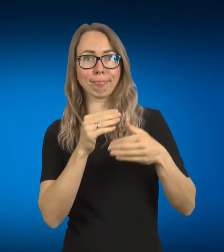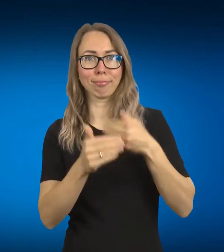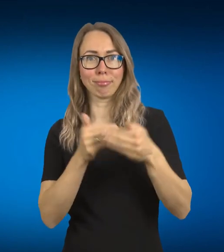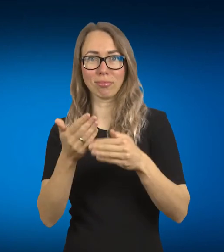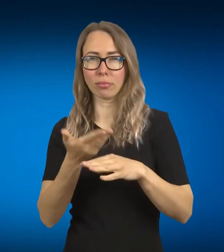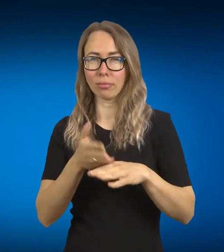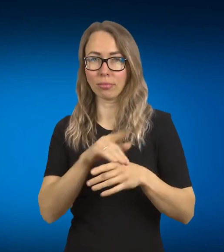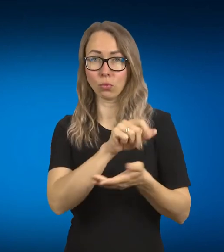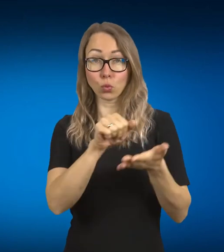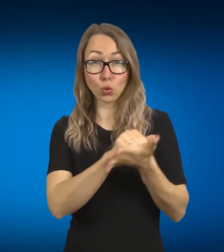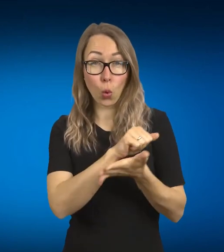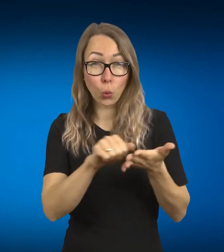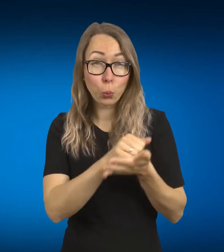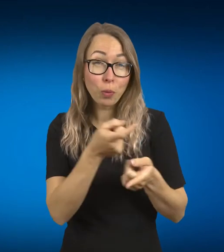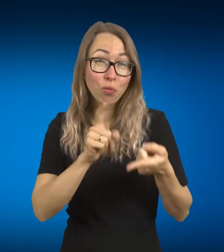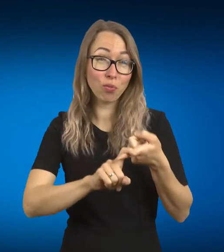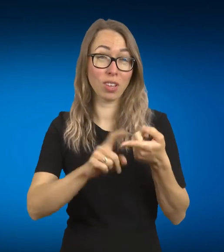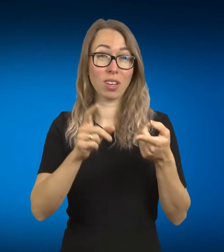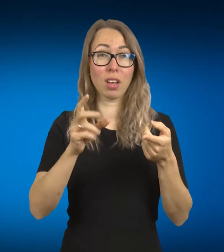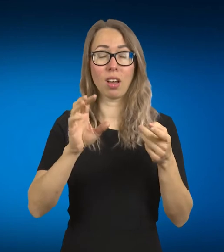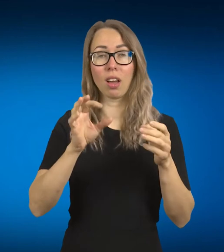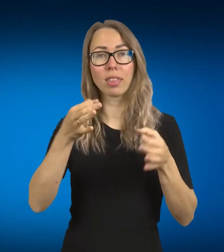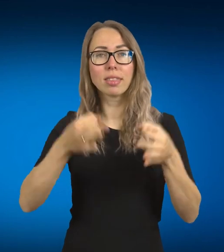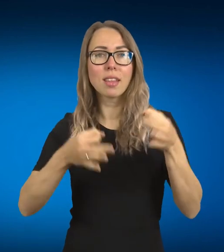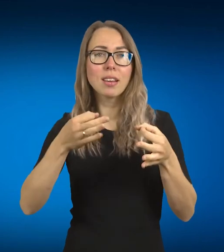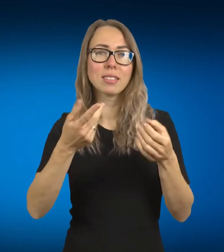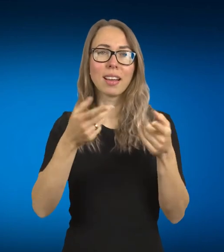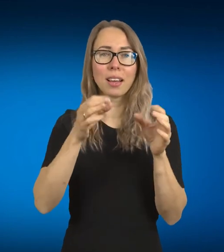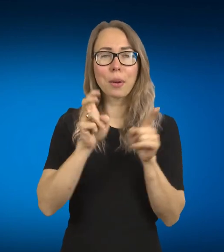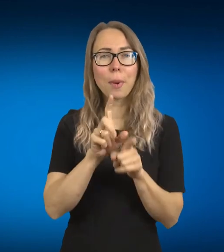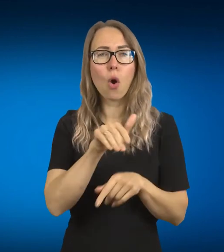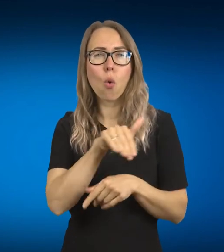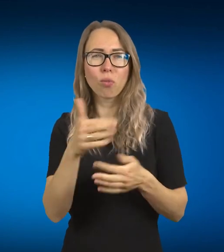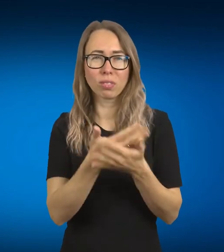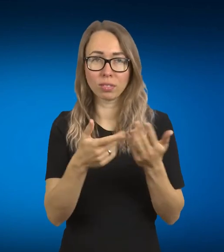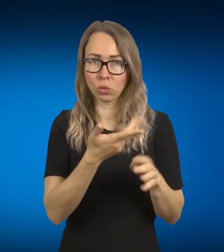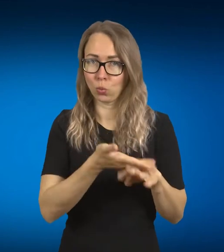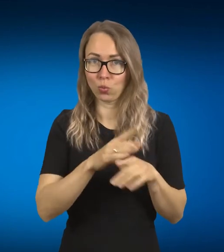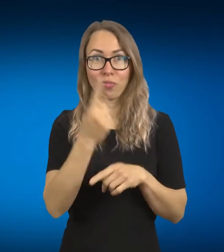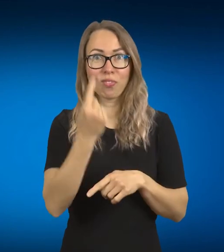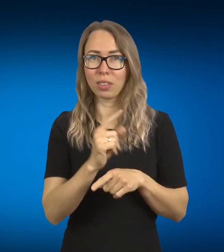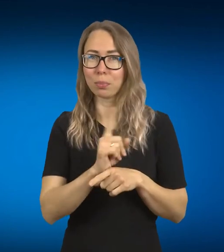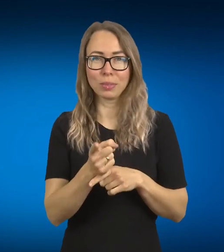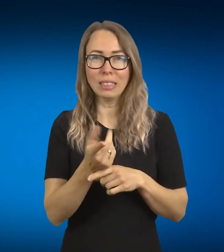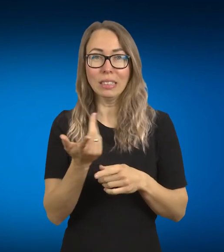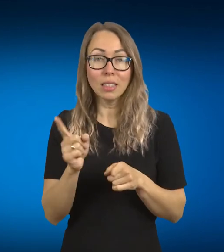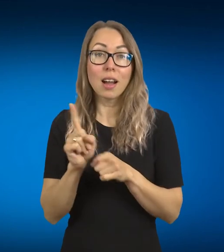teisiškai apiforminti, negali per vieną dieną viskas pasidėti. Bet taip mes trupučiu, kad tokį turim jau, prikūpę